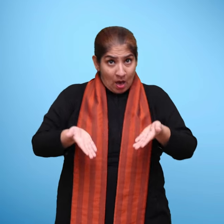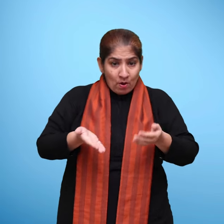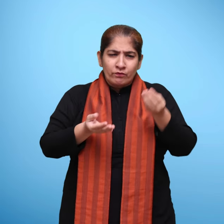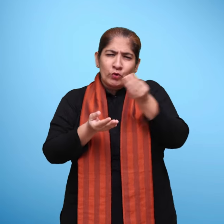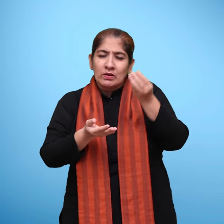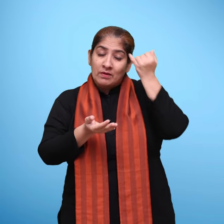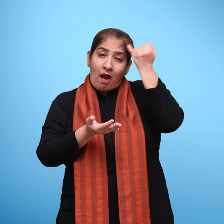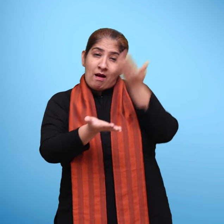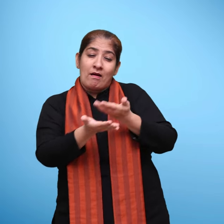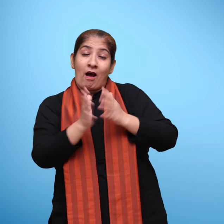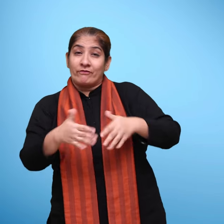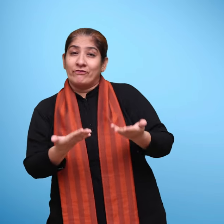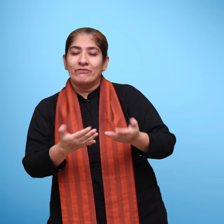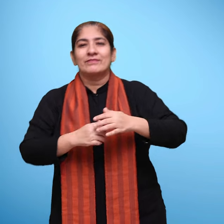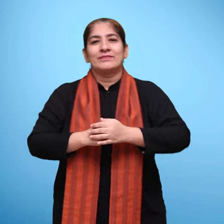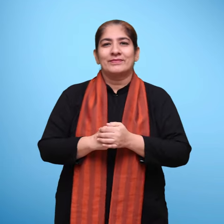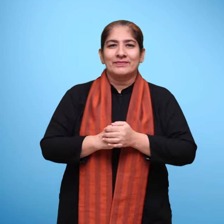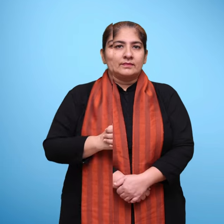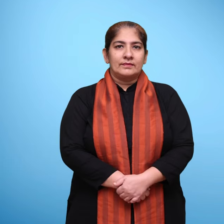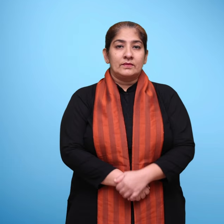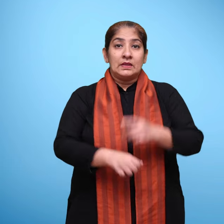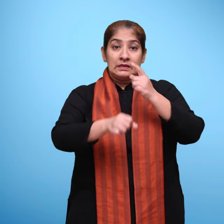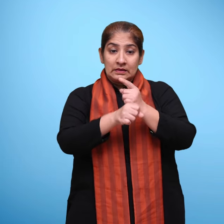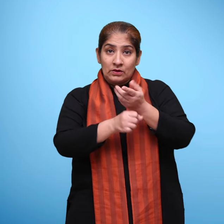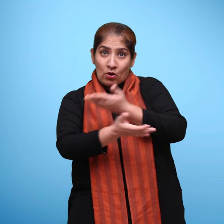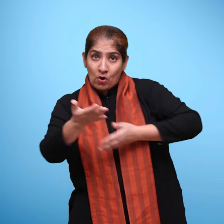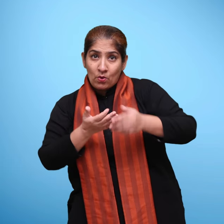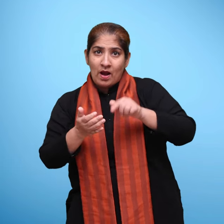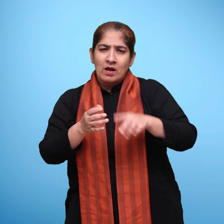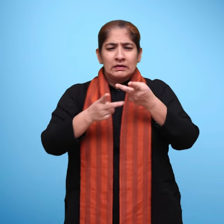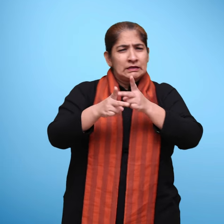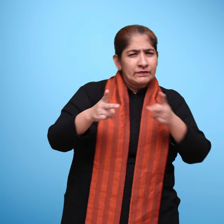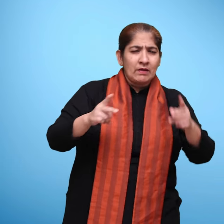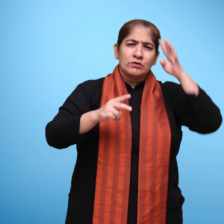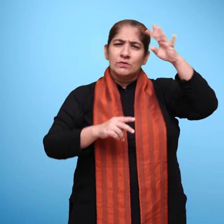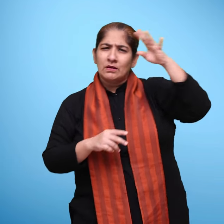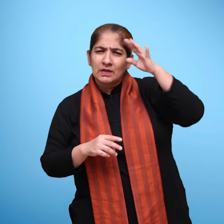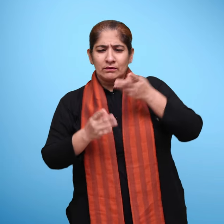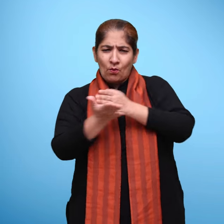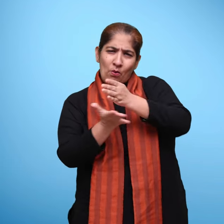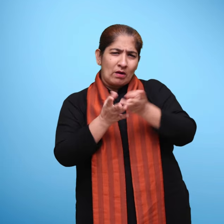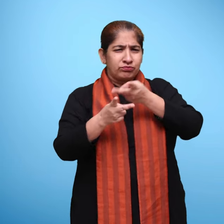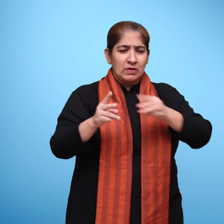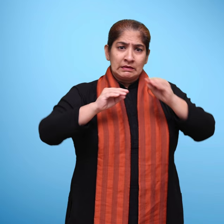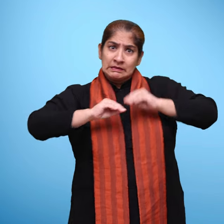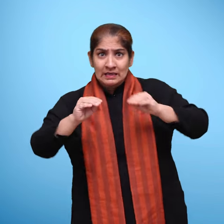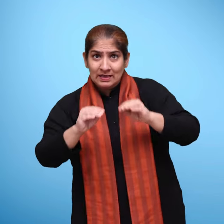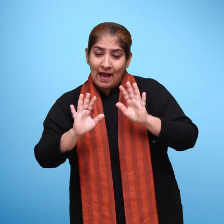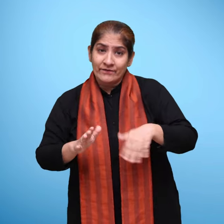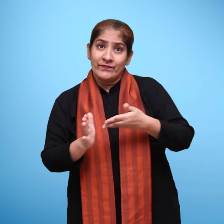हैं। हमें आशा है कि आप अपनी कक्षा में विविधता लाएंगे। बच्चों के